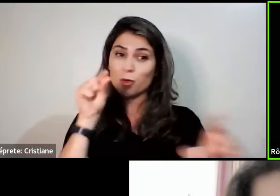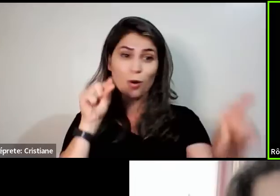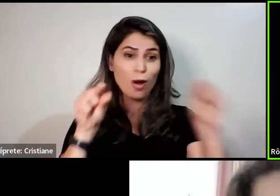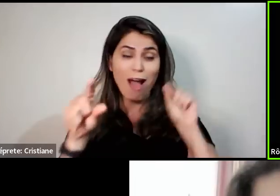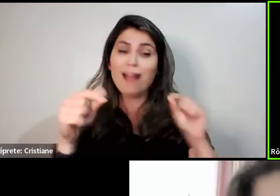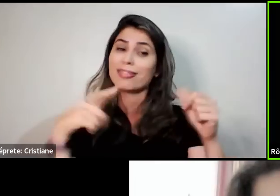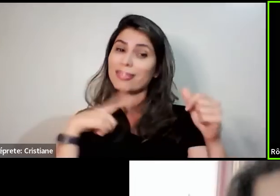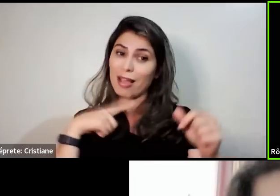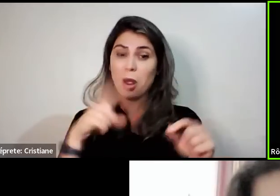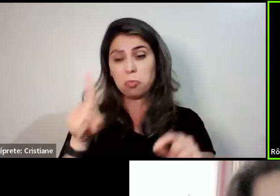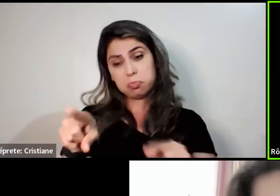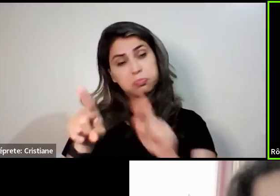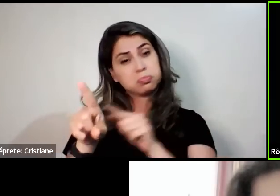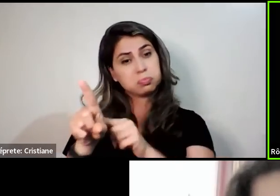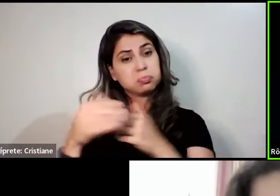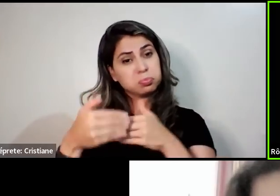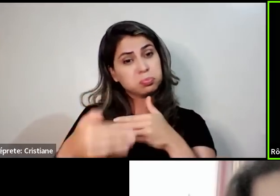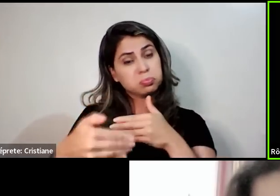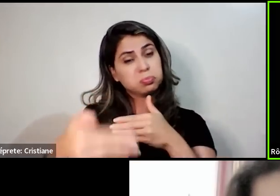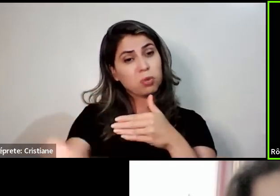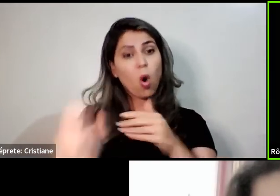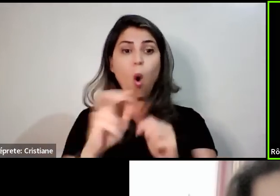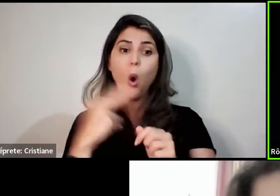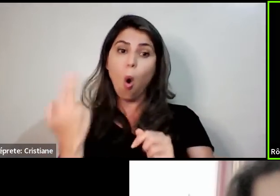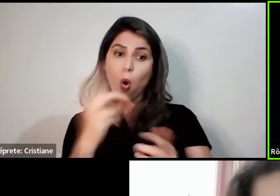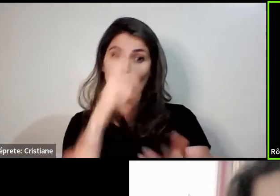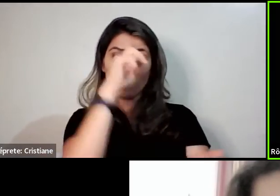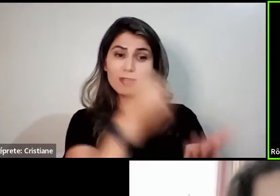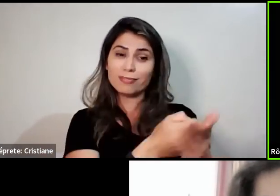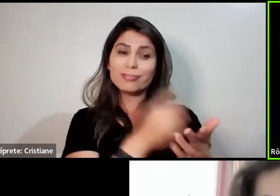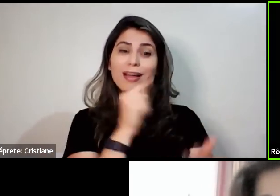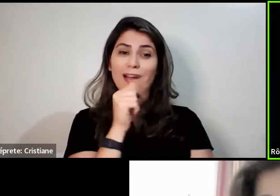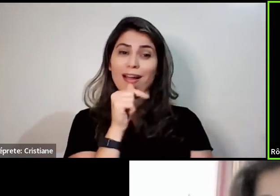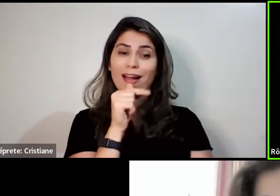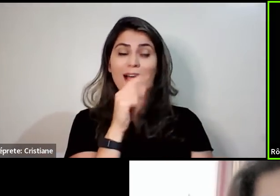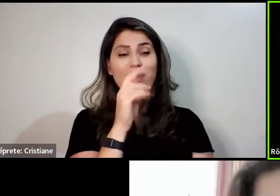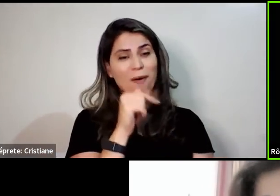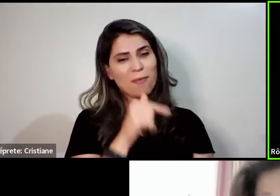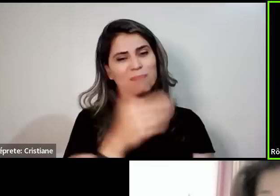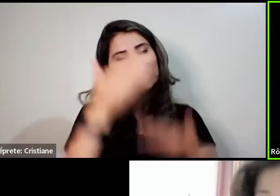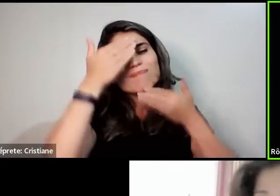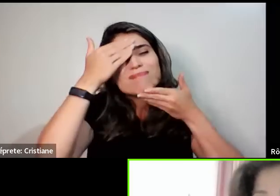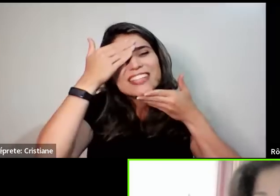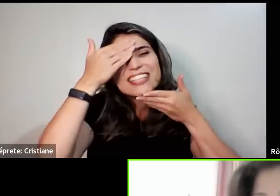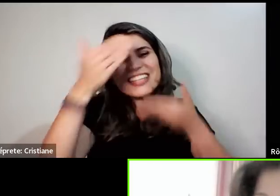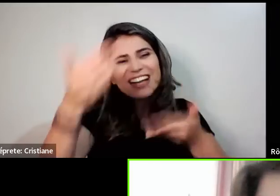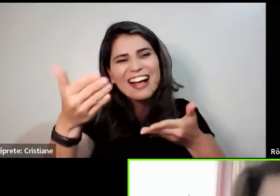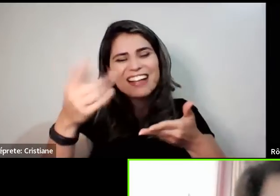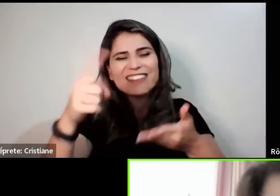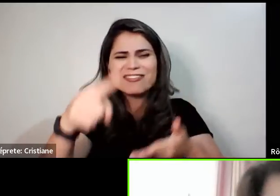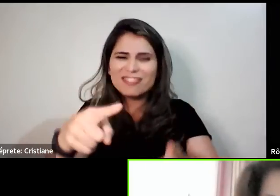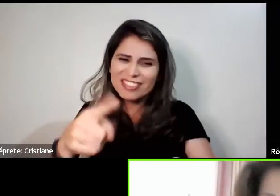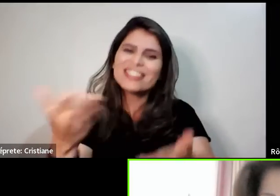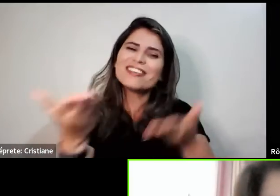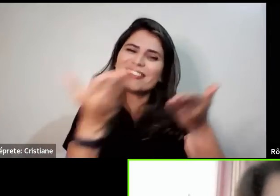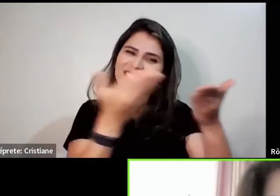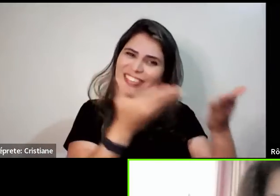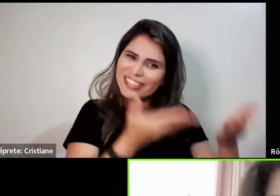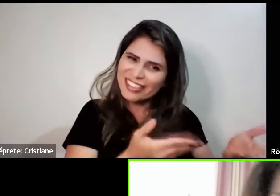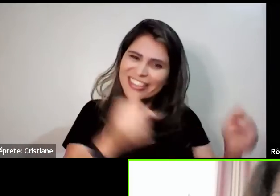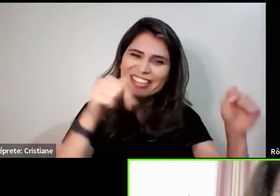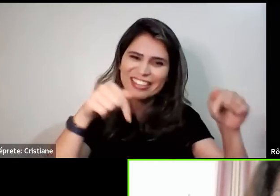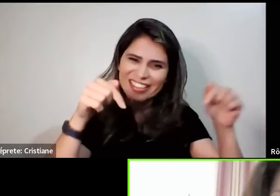continuo com os problemas. Parabéns pela sua atitude. Muito obrigado pela confiança também em querer fazer Eu que agradeço de ter conhecido esse